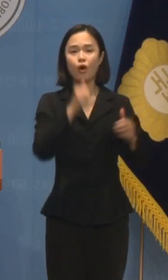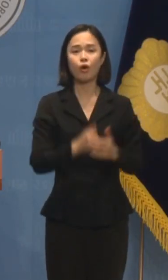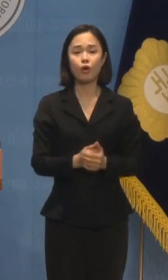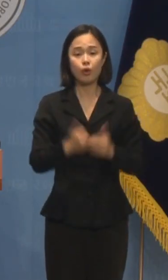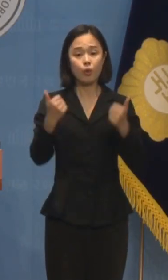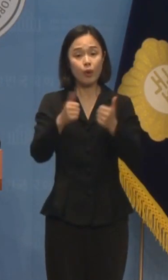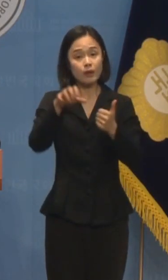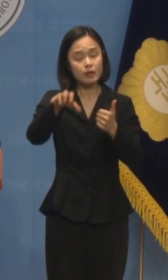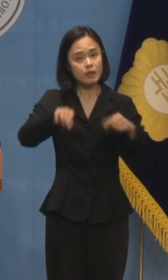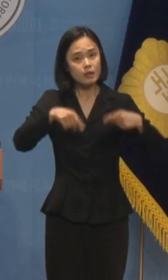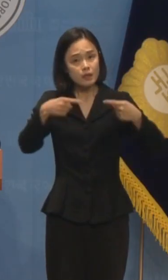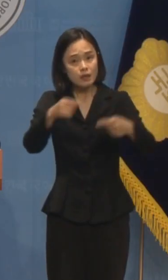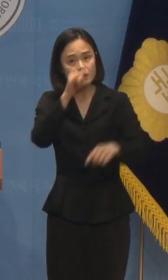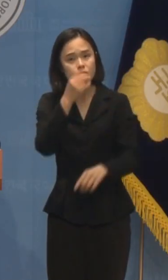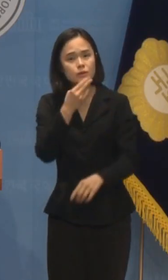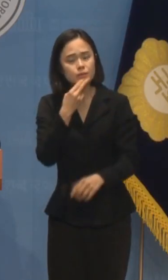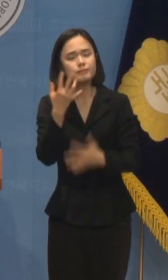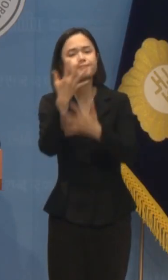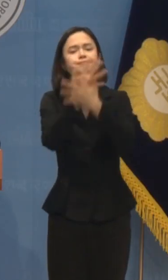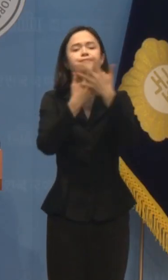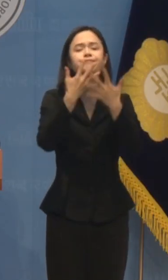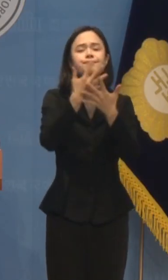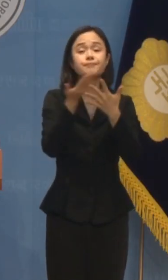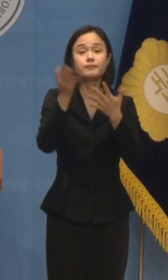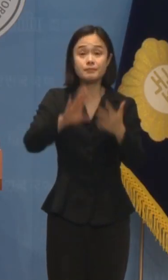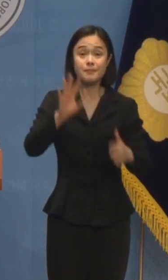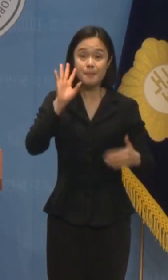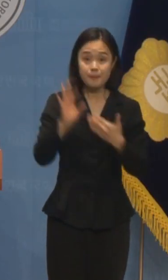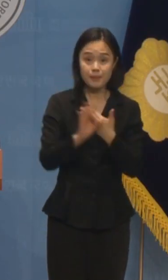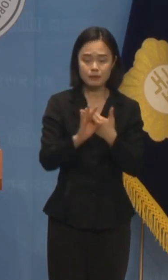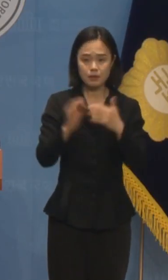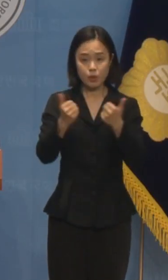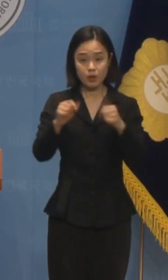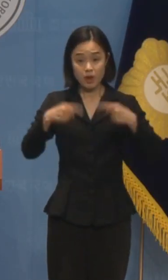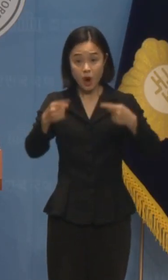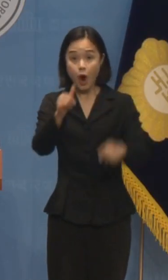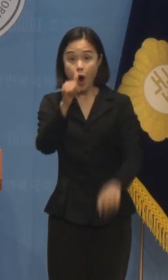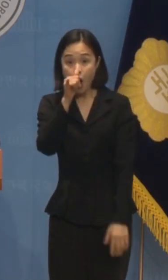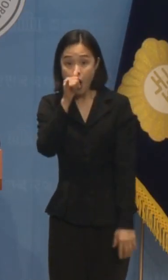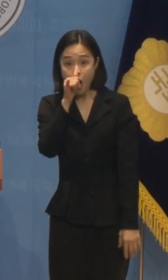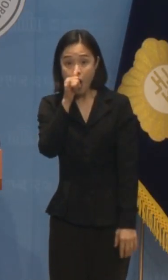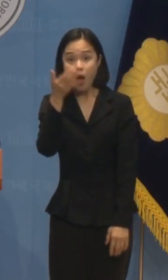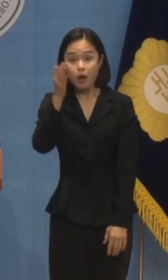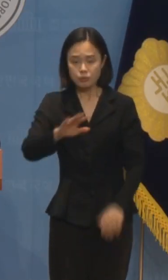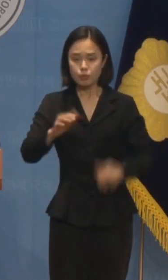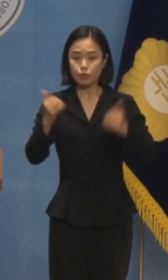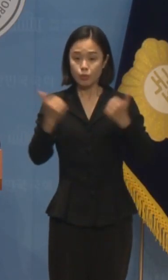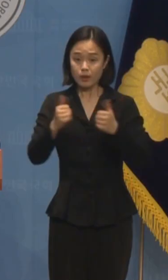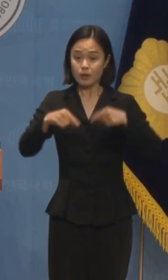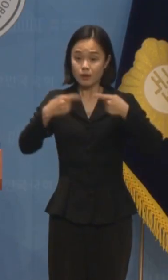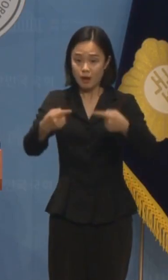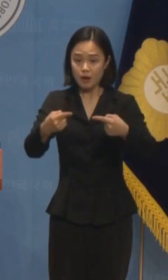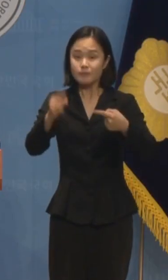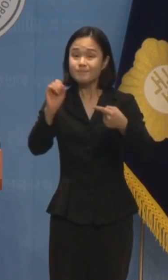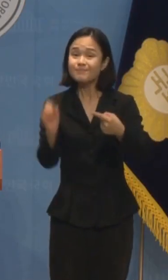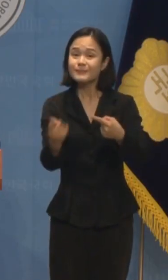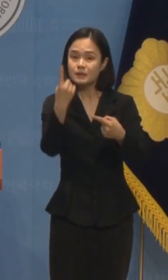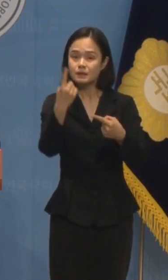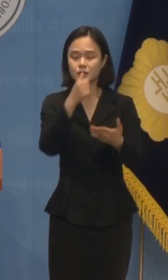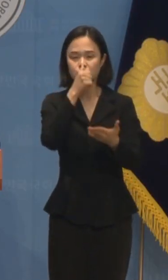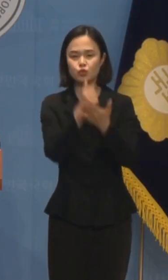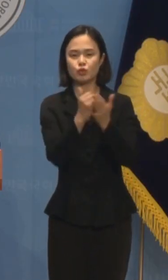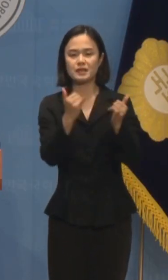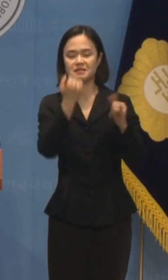않지만 설사 회의에 참석했다 손치더라도 그 사실 하나만으로 피의자로 특정하고